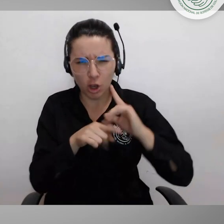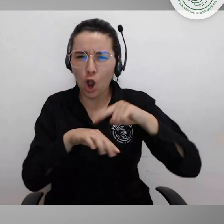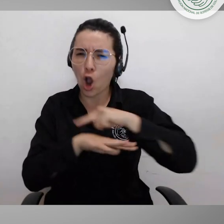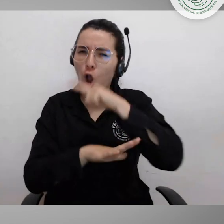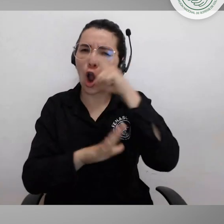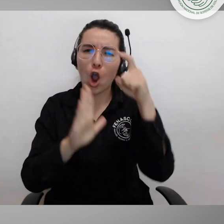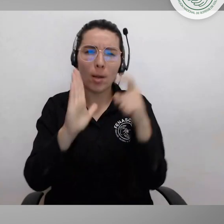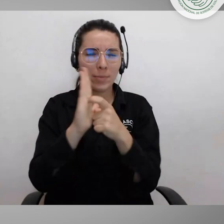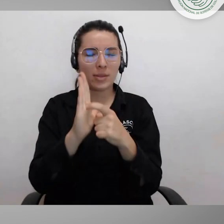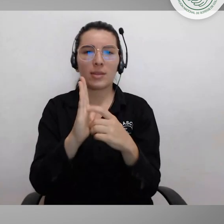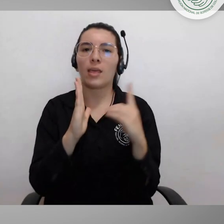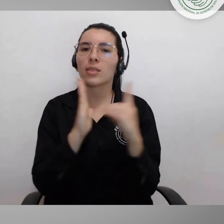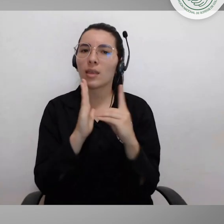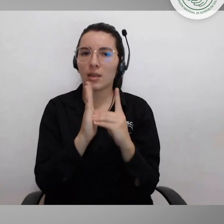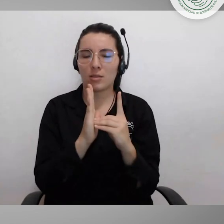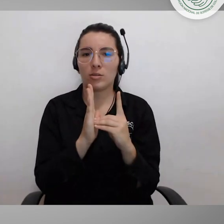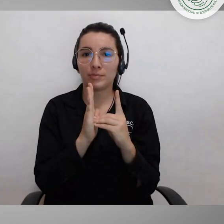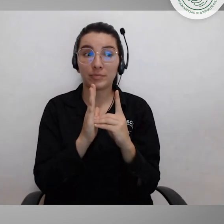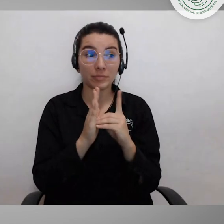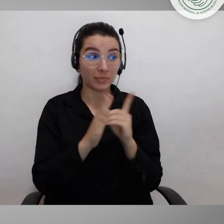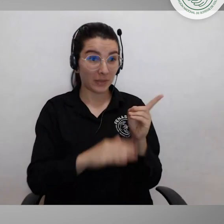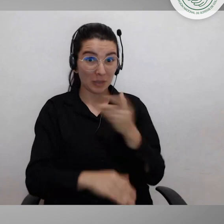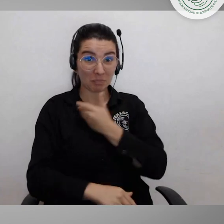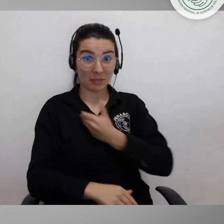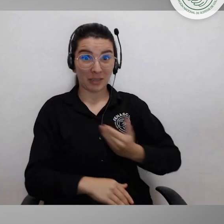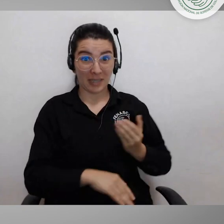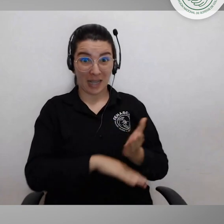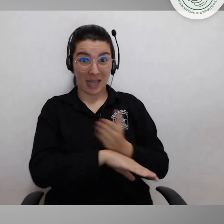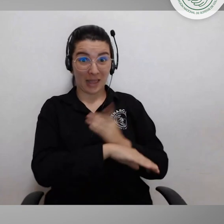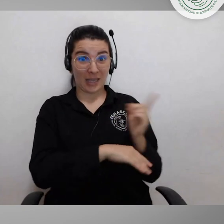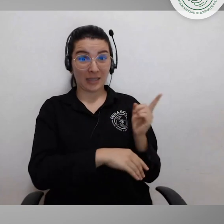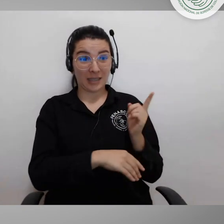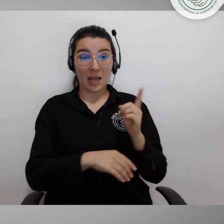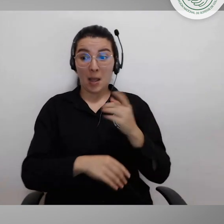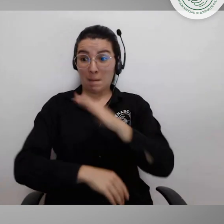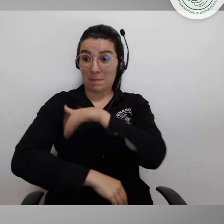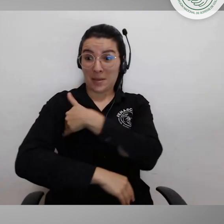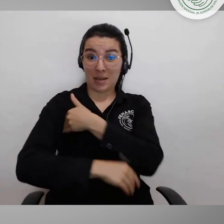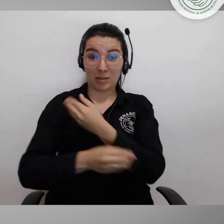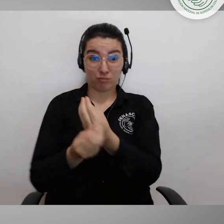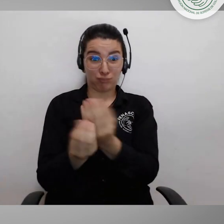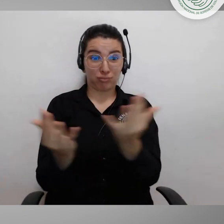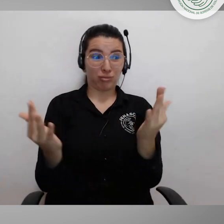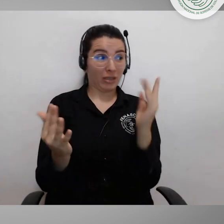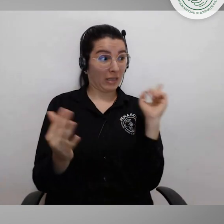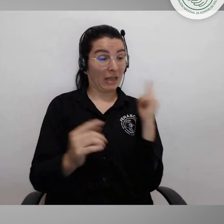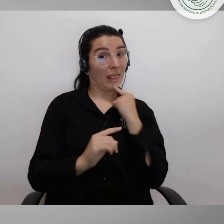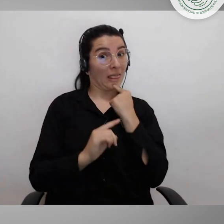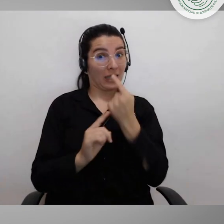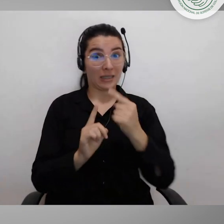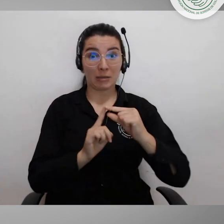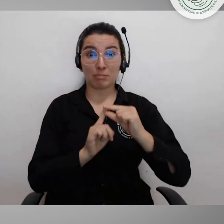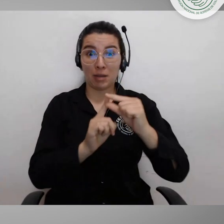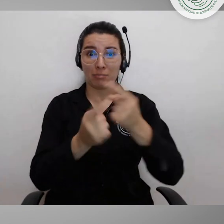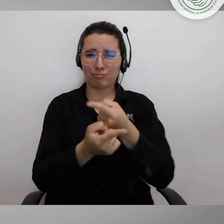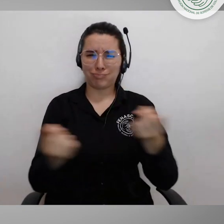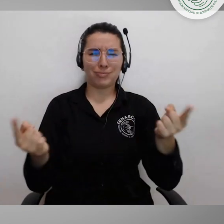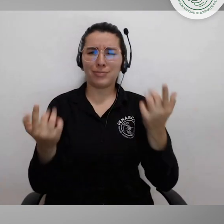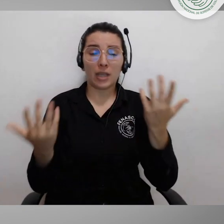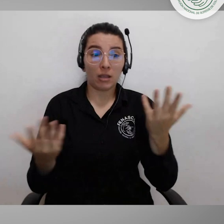garantía de la implementación integral del decreto. Como le dijo el presidente a los ministros,